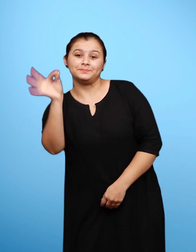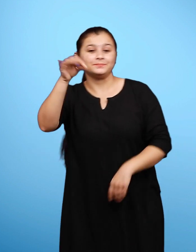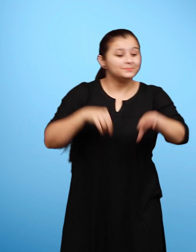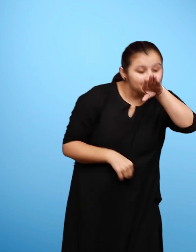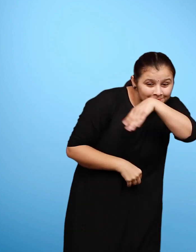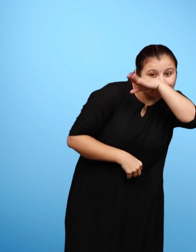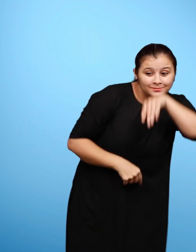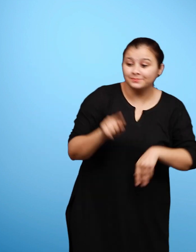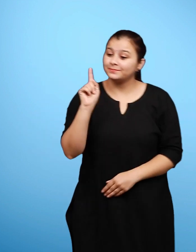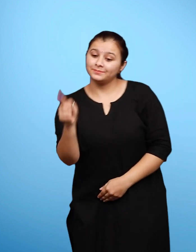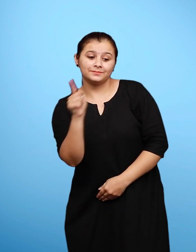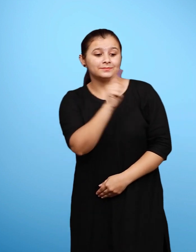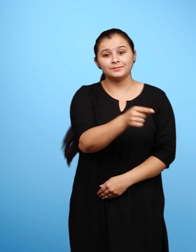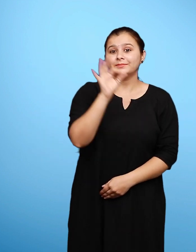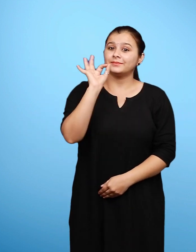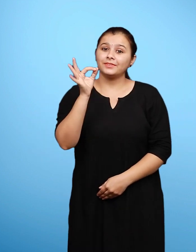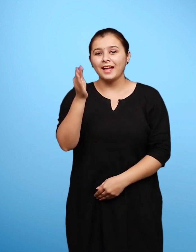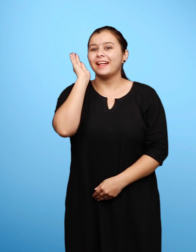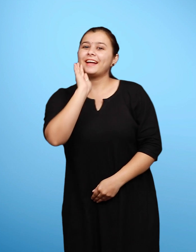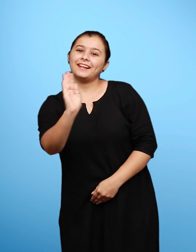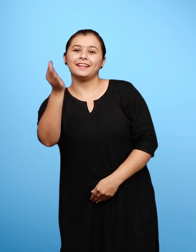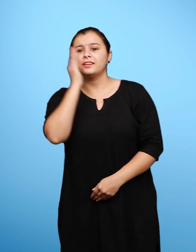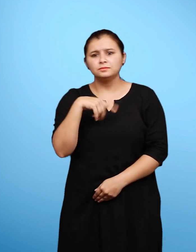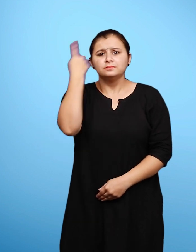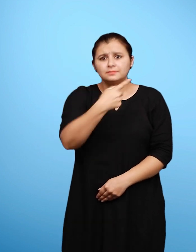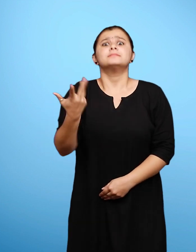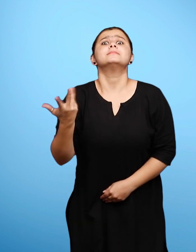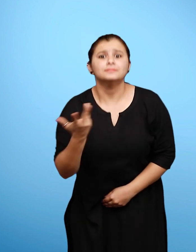हमें बतादो इन दोनों में अच्छा कौन गवया